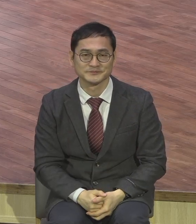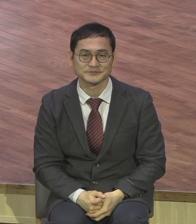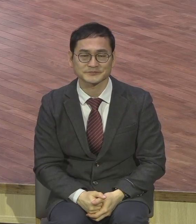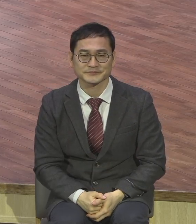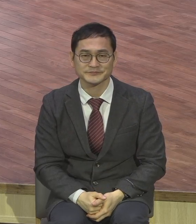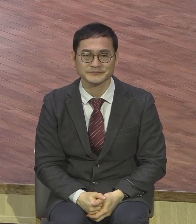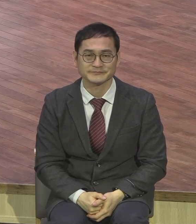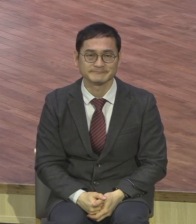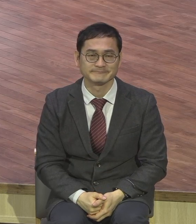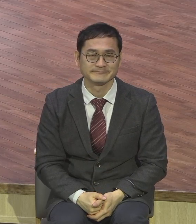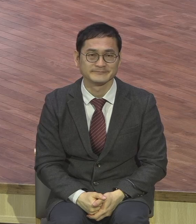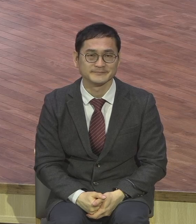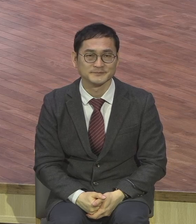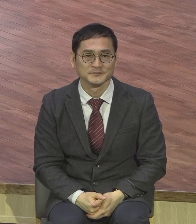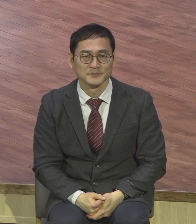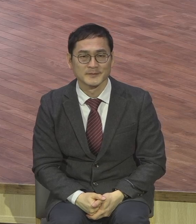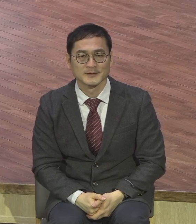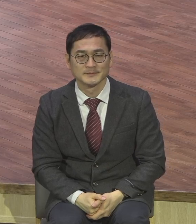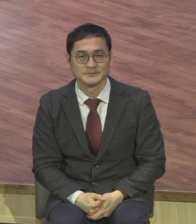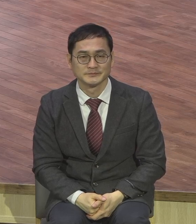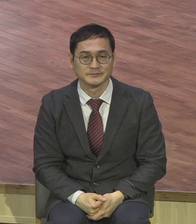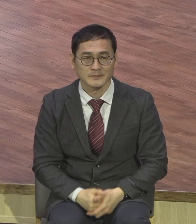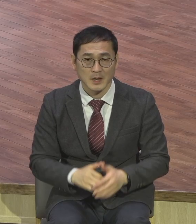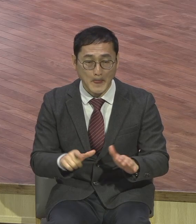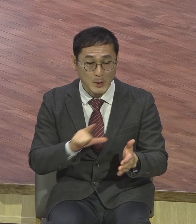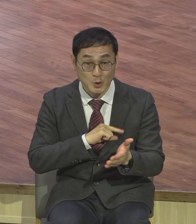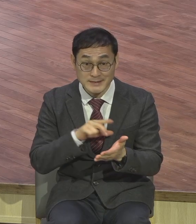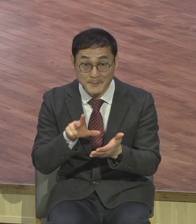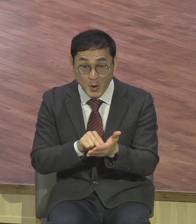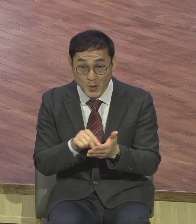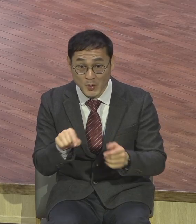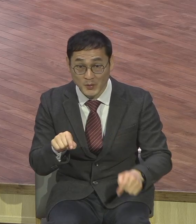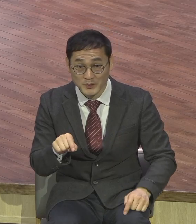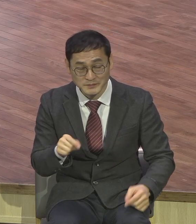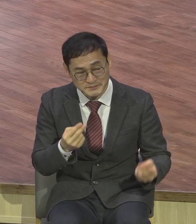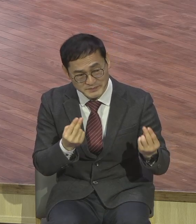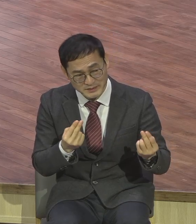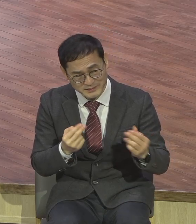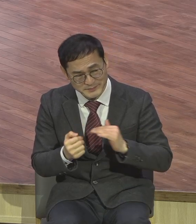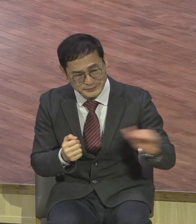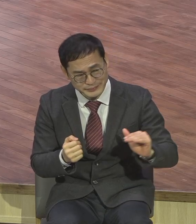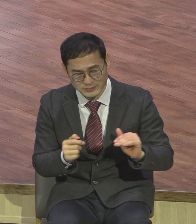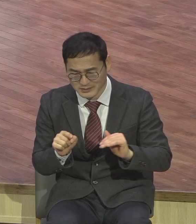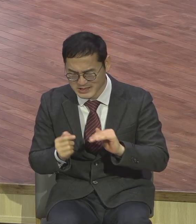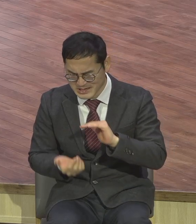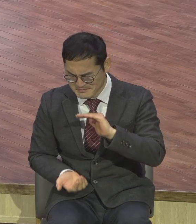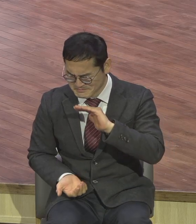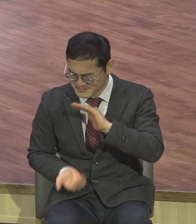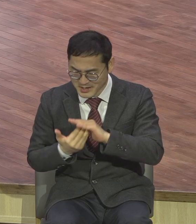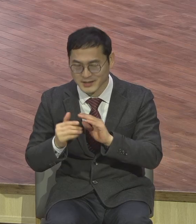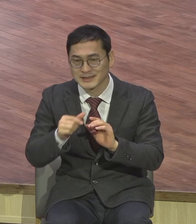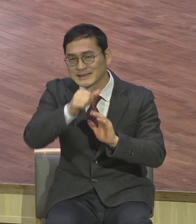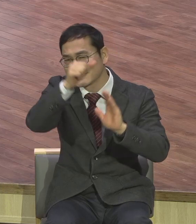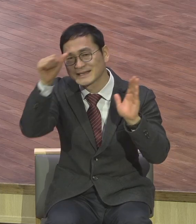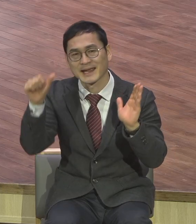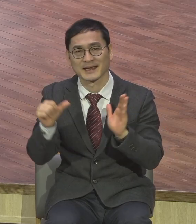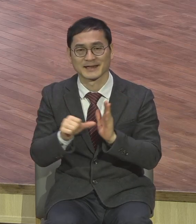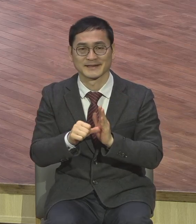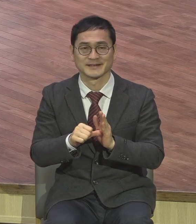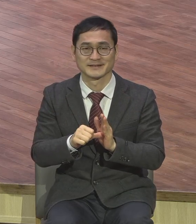우리 오늘 제목이 뭡니까? 차원이 다른 희생 우리 영교의 성도들은 이 세상에